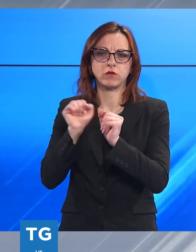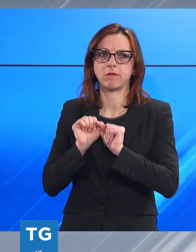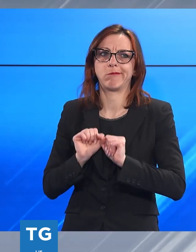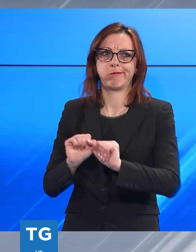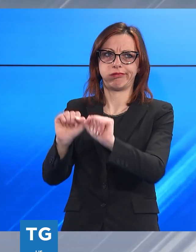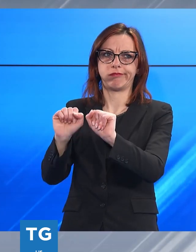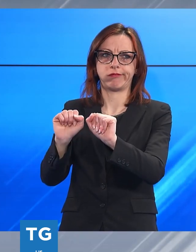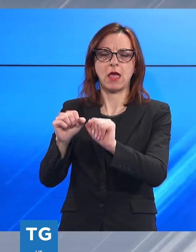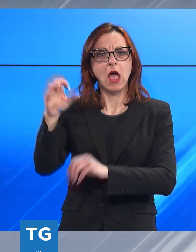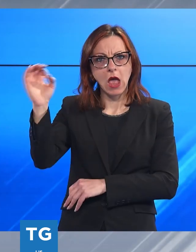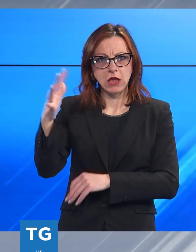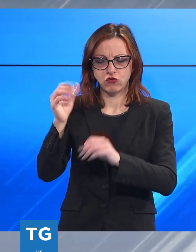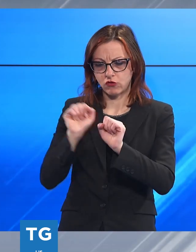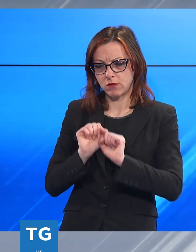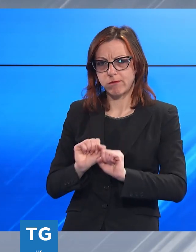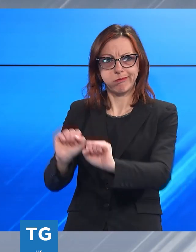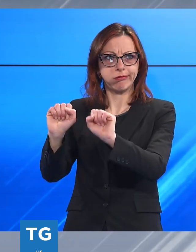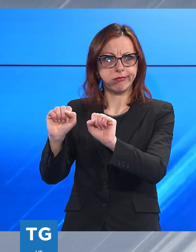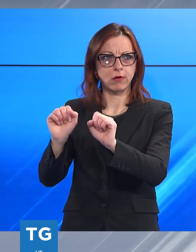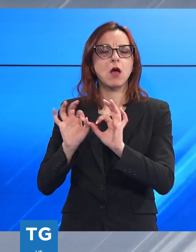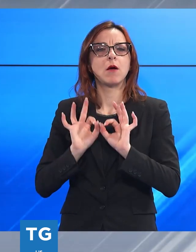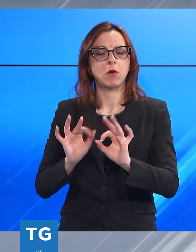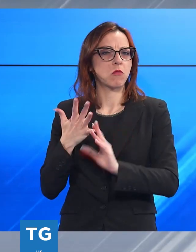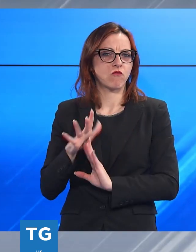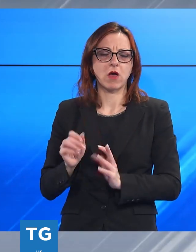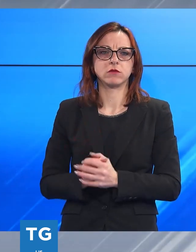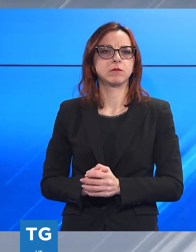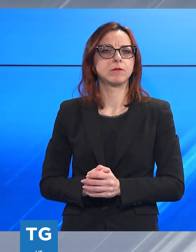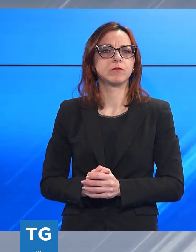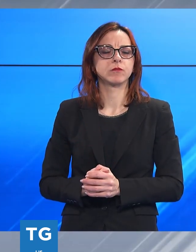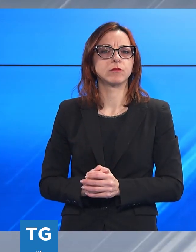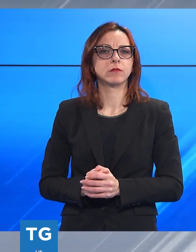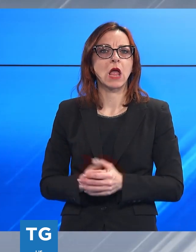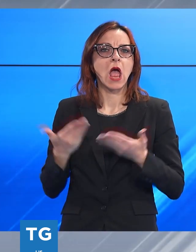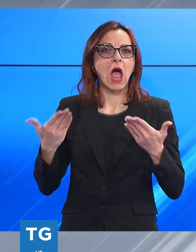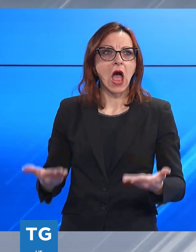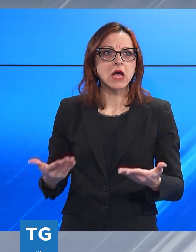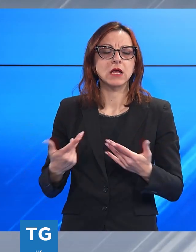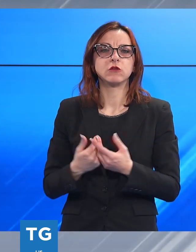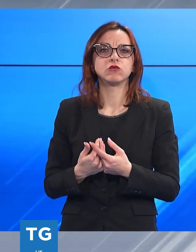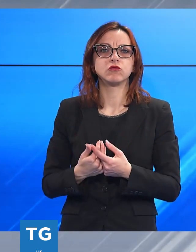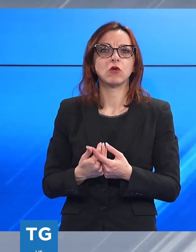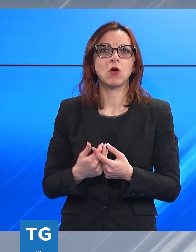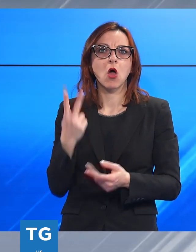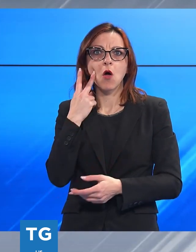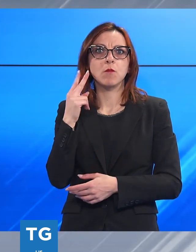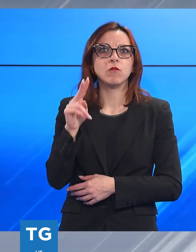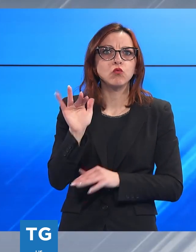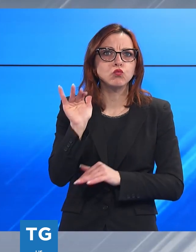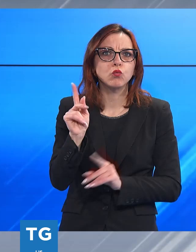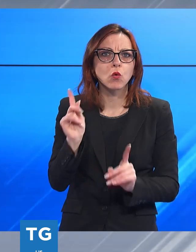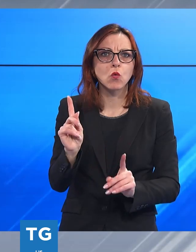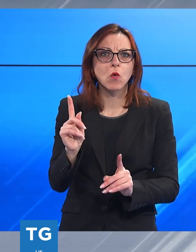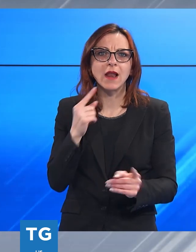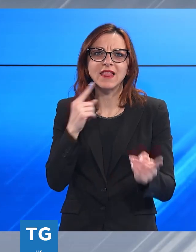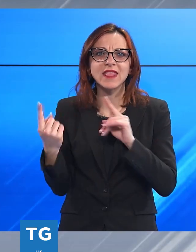eccezioni che aveva sollevato il Tarlecce in via pregiudiziale. Credo che adesso si apra una prospettiva che è quella di dialogare su una